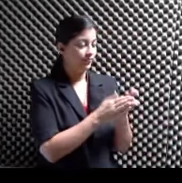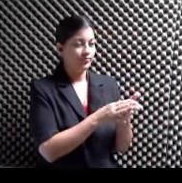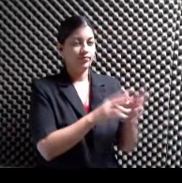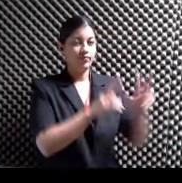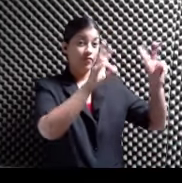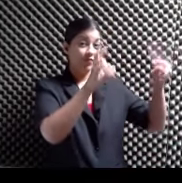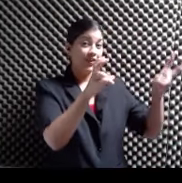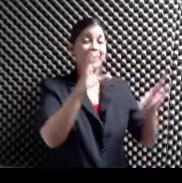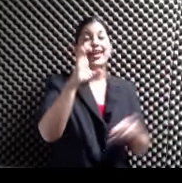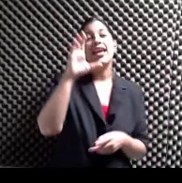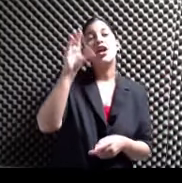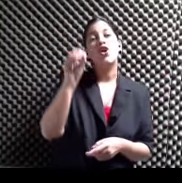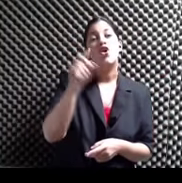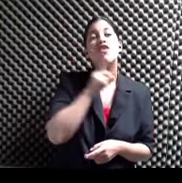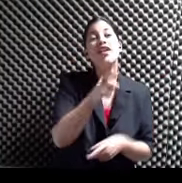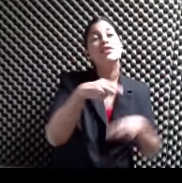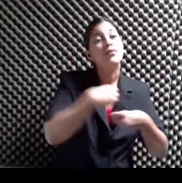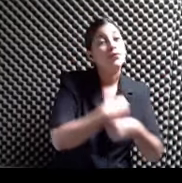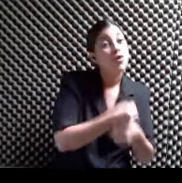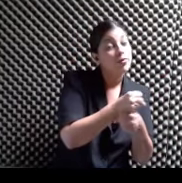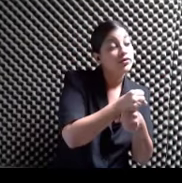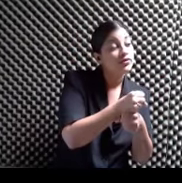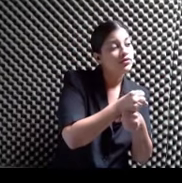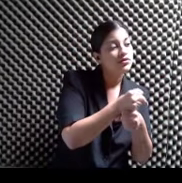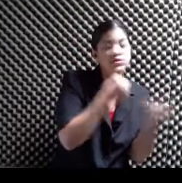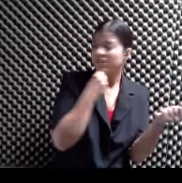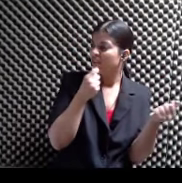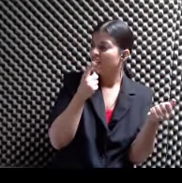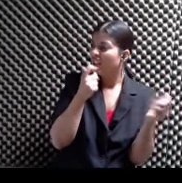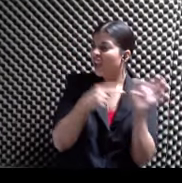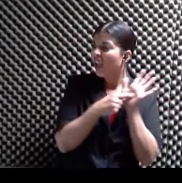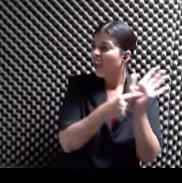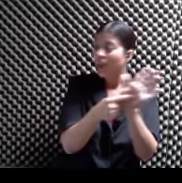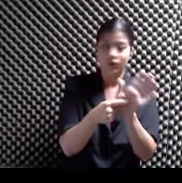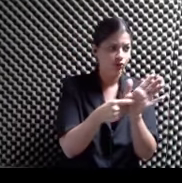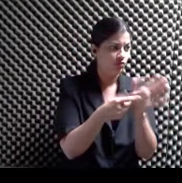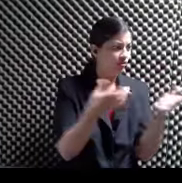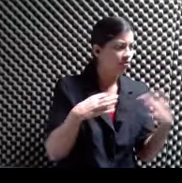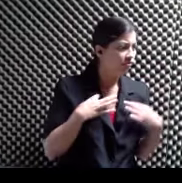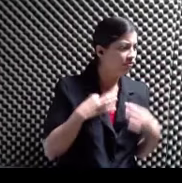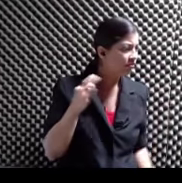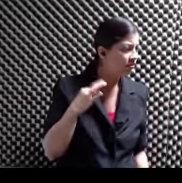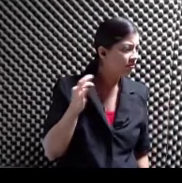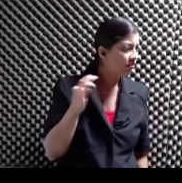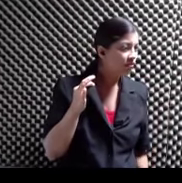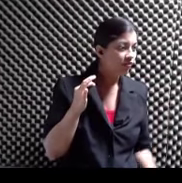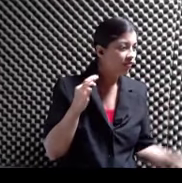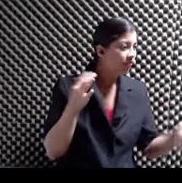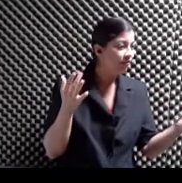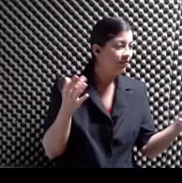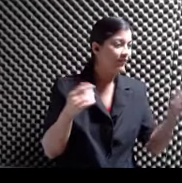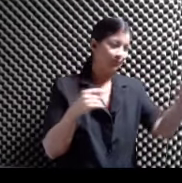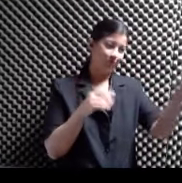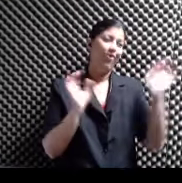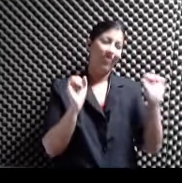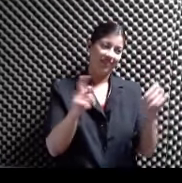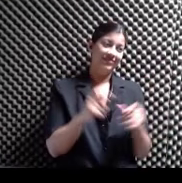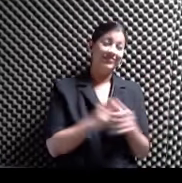Sí ¿Quién lo va a para allá? Toma Vamos a llevarlo ¿Te toca? Toma Una moneda por favor